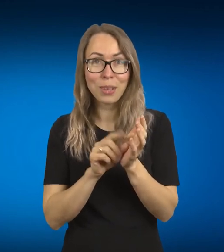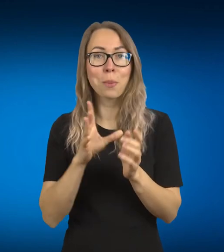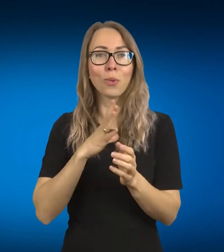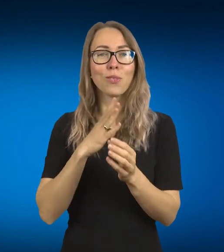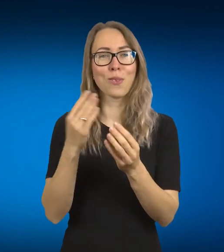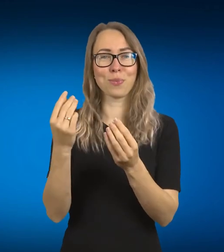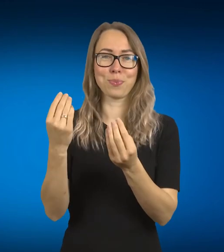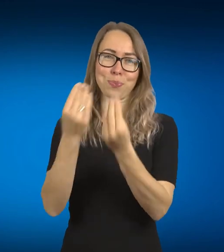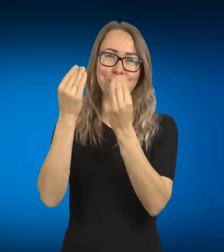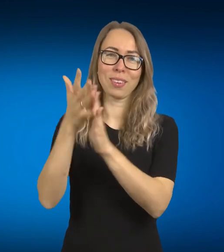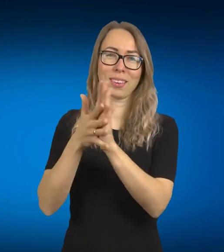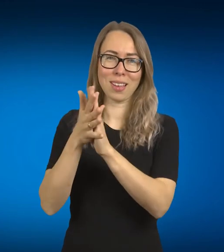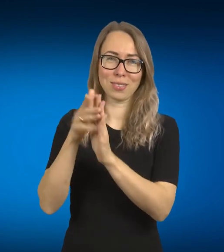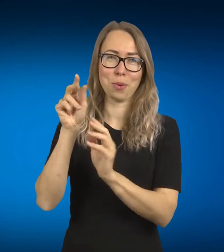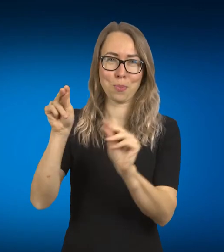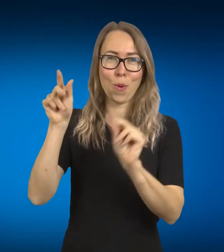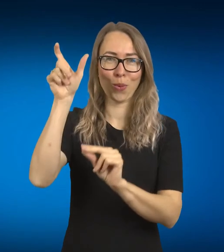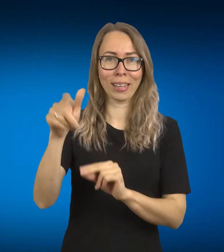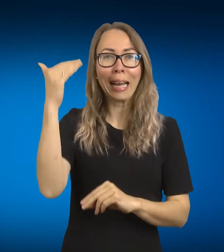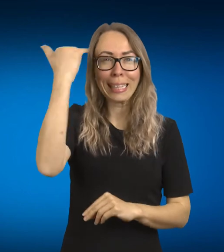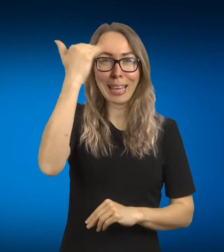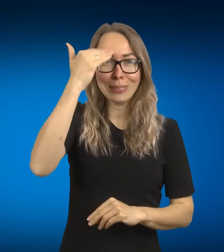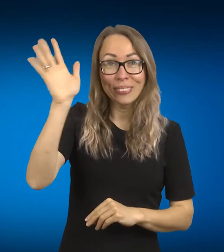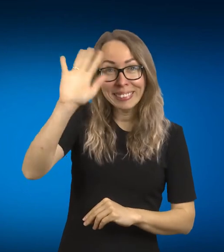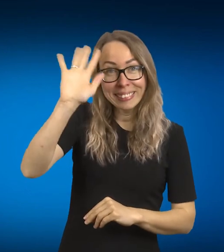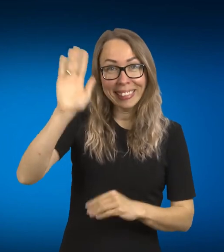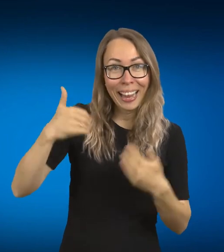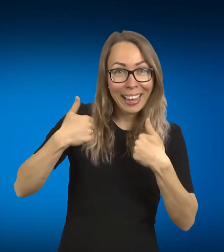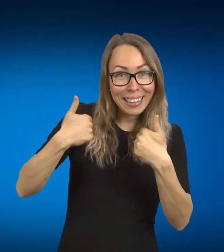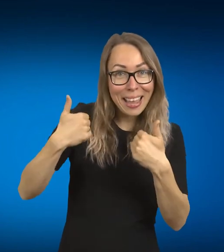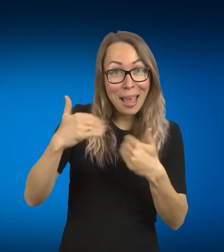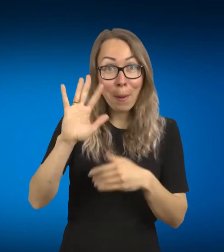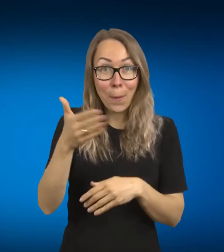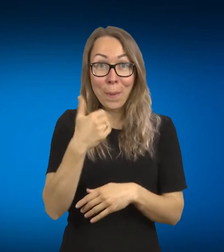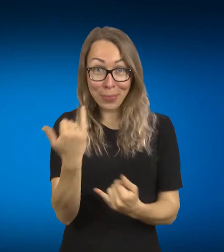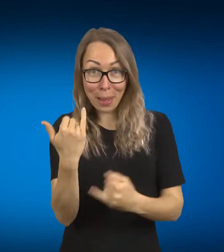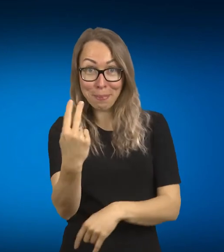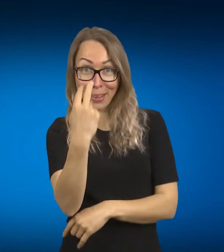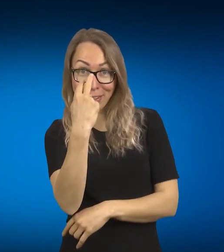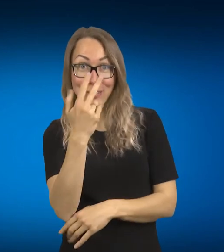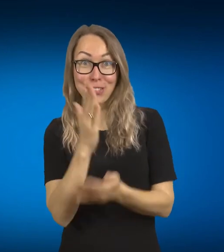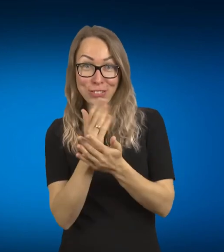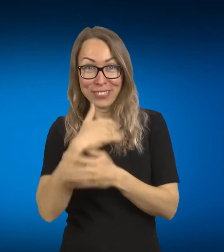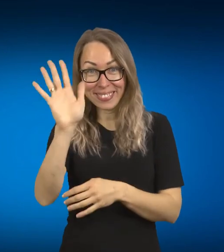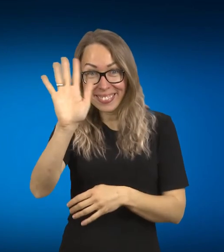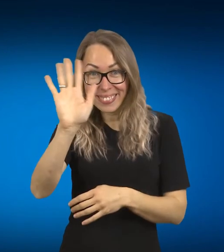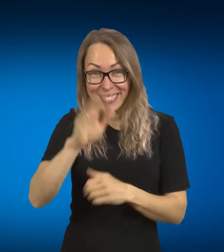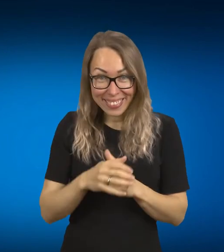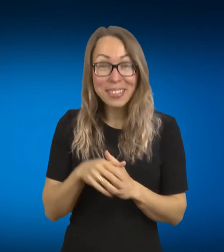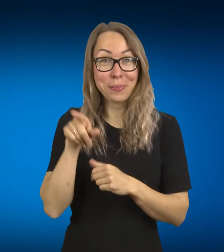Kestutis linkėjimai, jeigu kartais klausyti, nes kestutis irgi yra klausos negalė turintis, ir